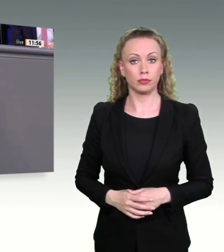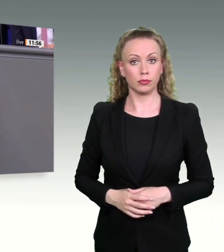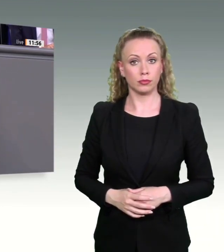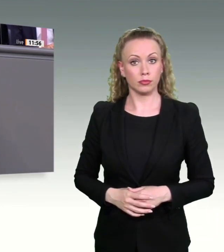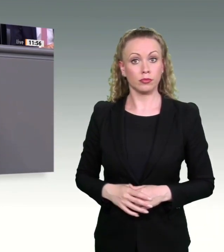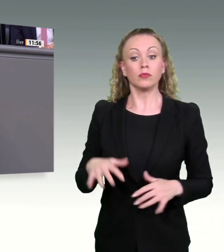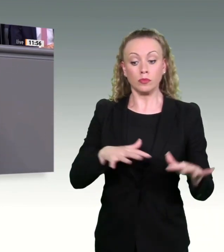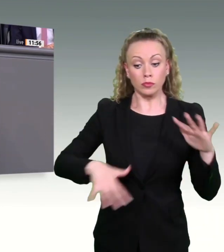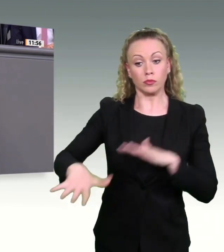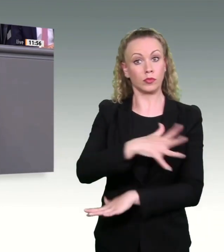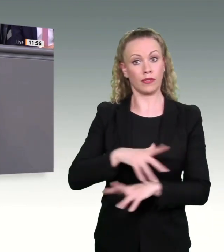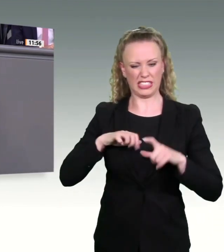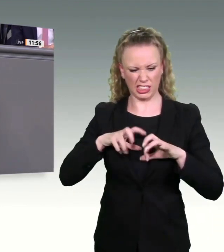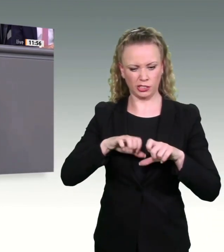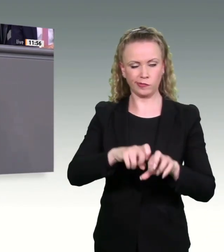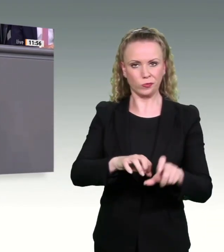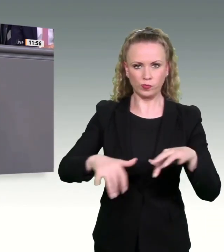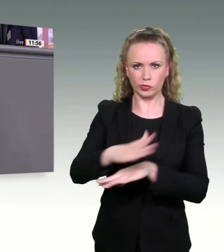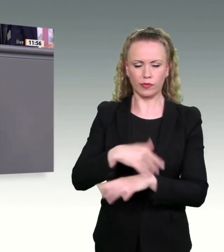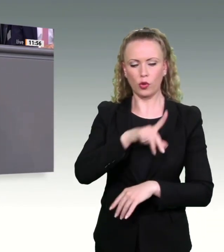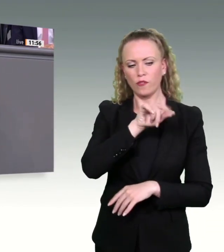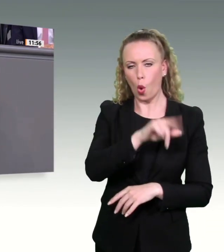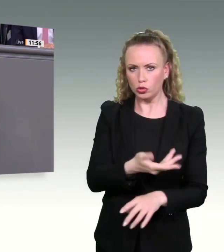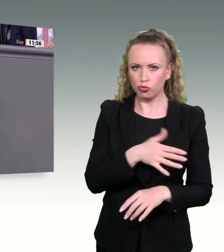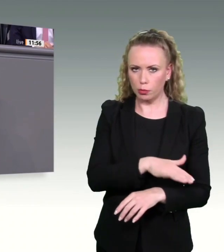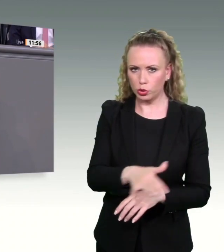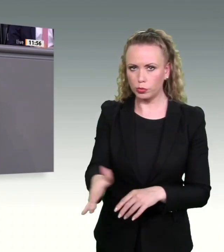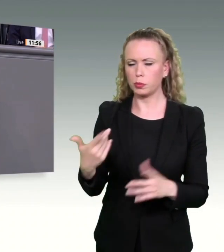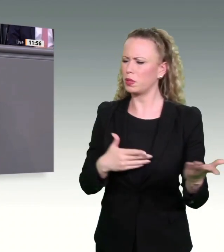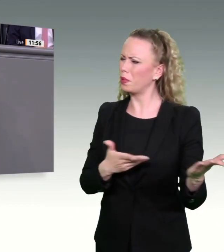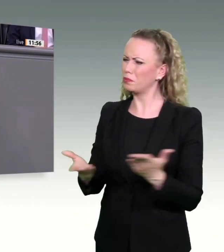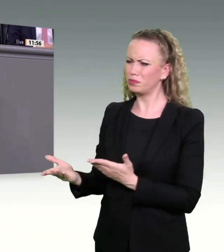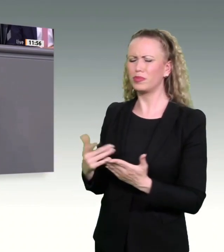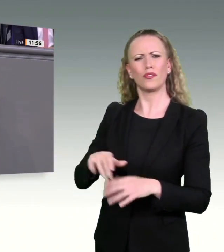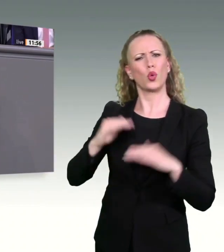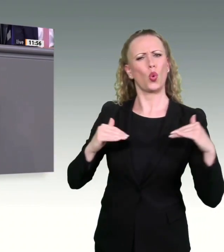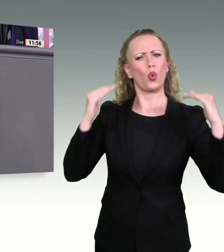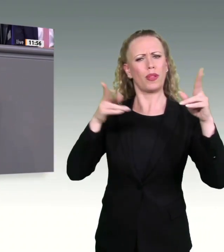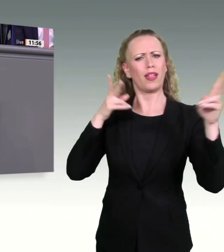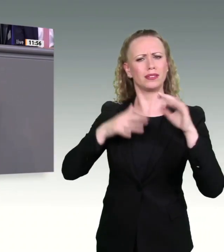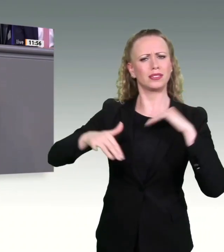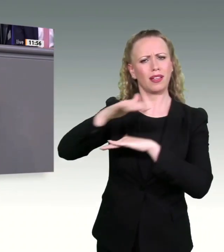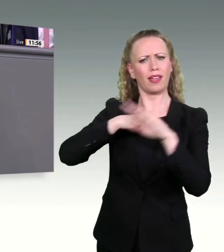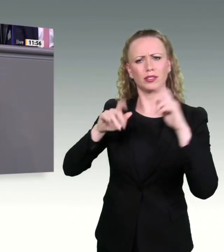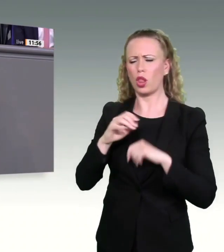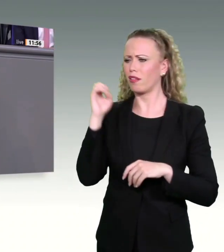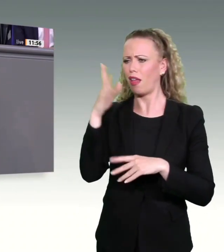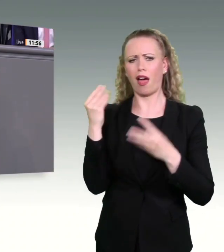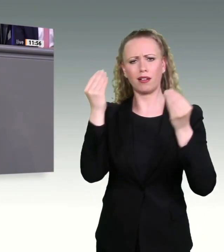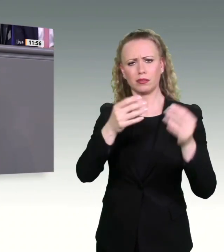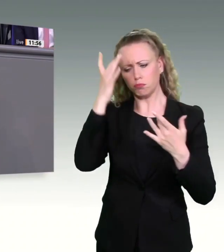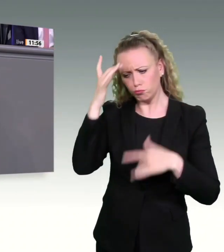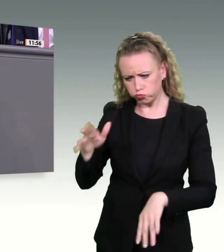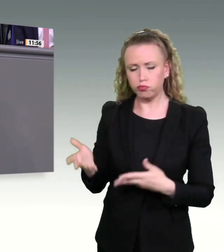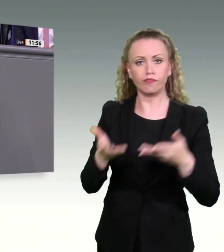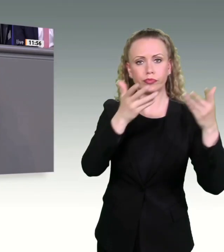Ungetüme zu brechen, sollen Klagen nur bei Oberverwaltungsgerichten eingereicht werden dürfen und die Klagen keine aufschiebende Wirkung mehr haben.